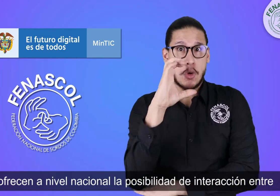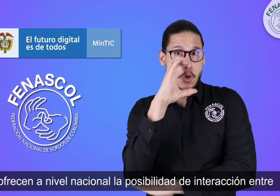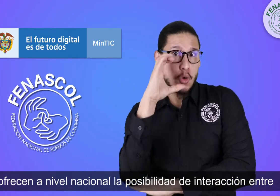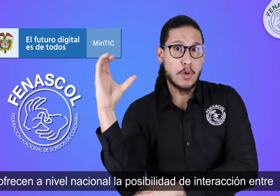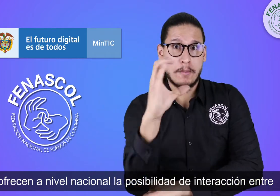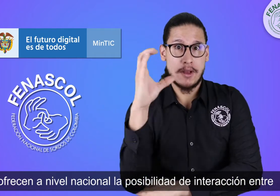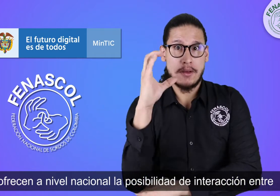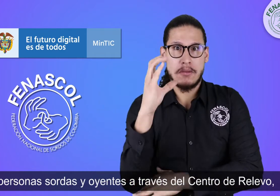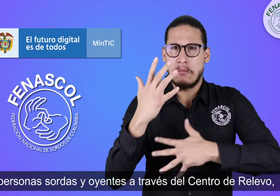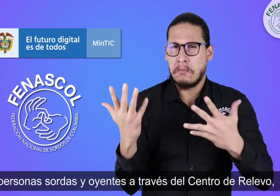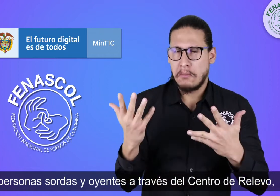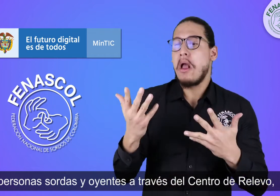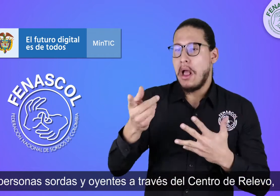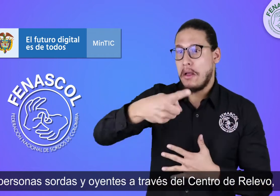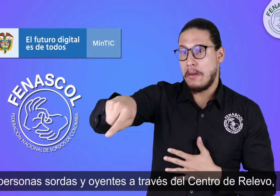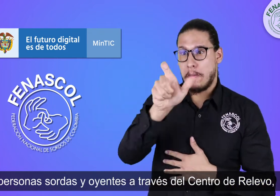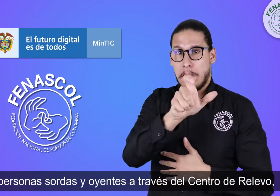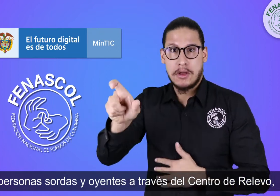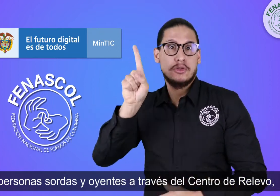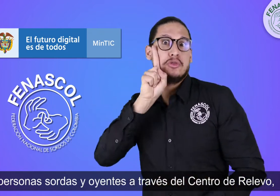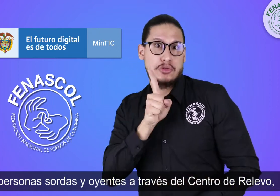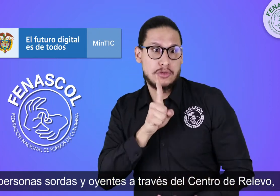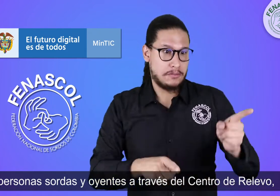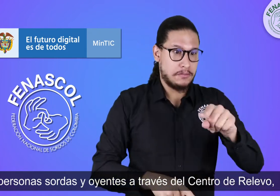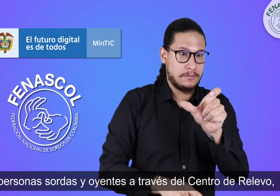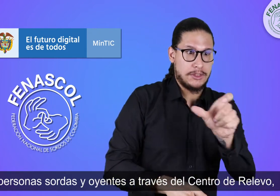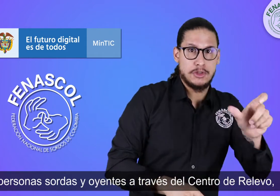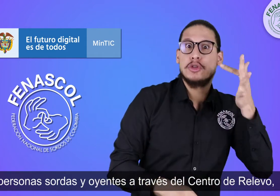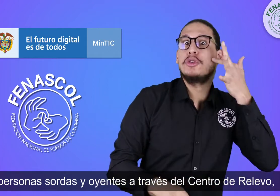interacción entre personas sordas y oyentes, a través del Centro de Relevo.